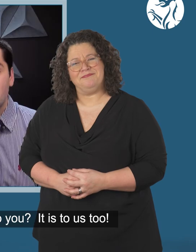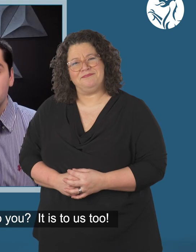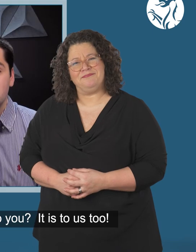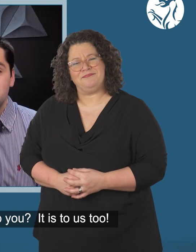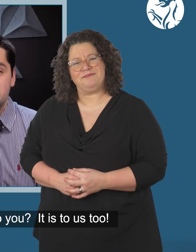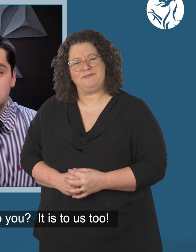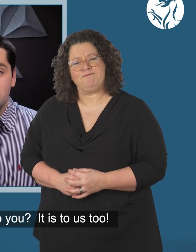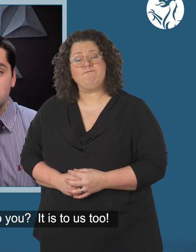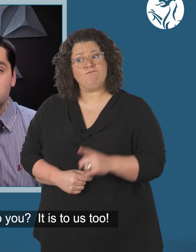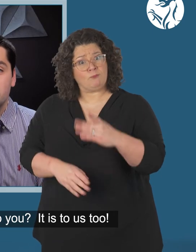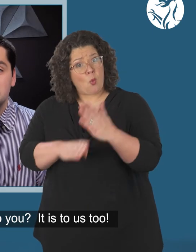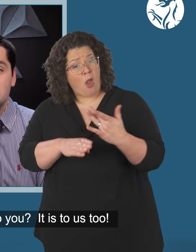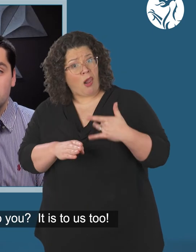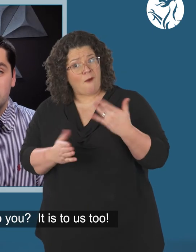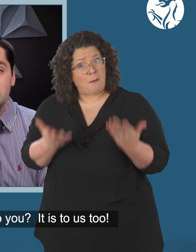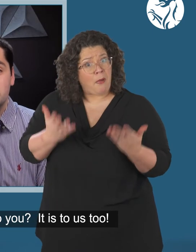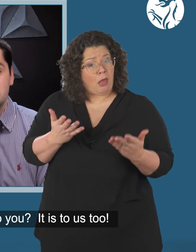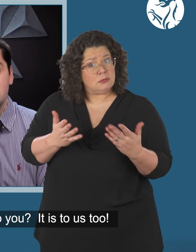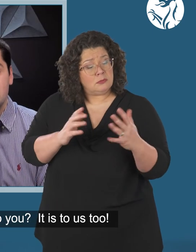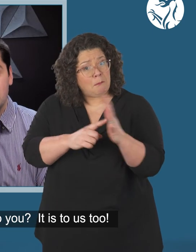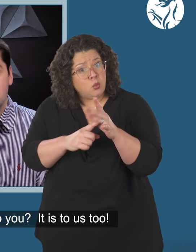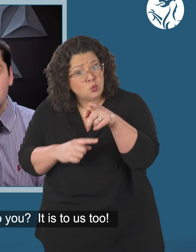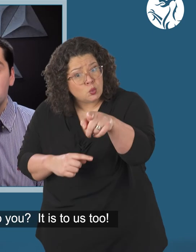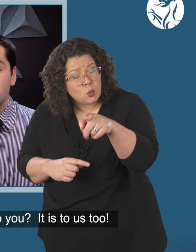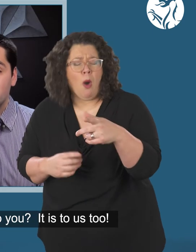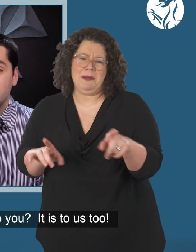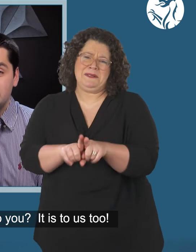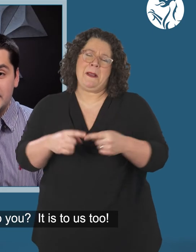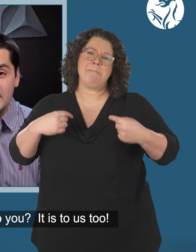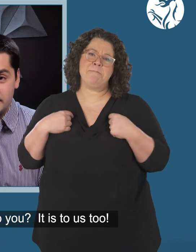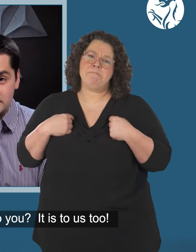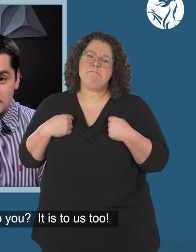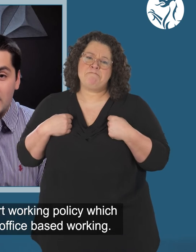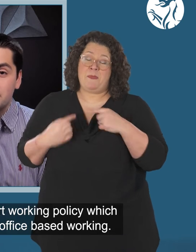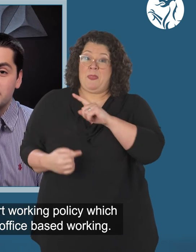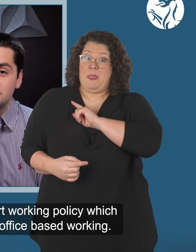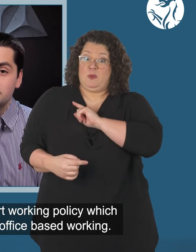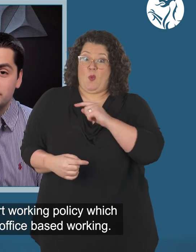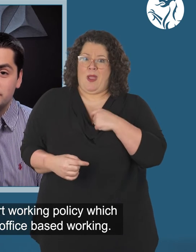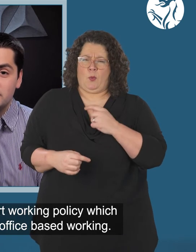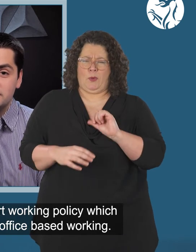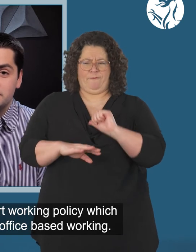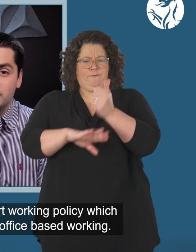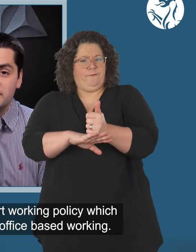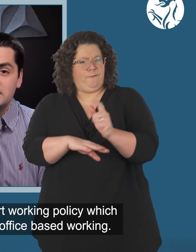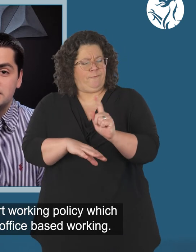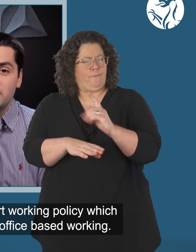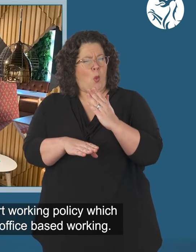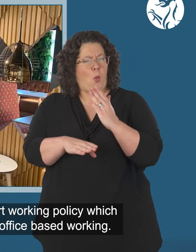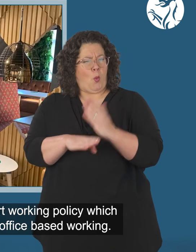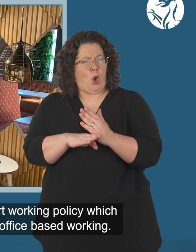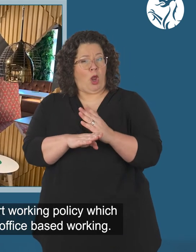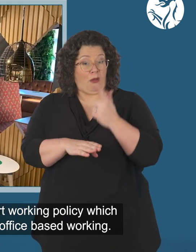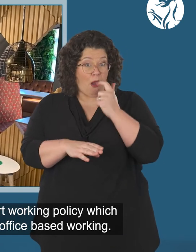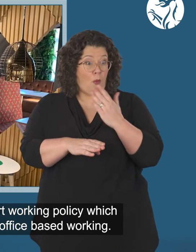A yw cydbwysedd rhwng bywyd a gwaith yn bwysig i chi? Mae o i ni hefyd. A mae'r reswm hwnnw rydym yn gweithredu